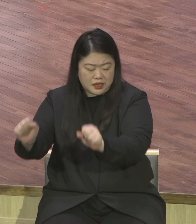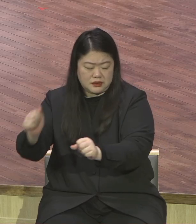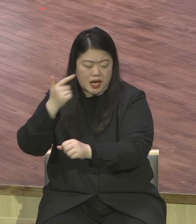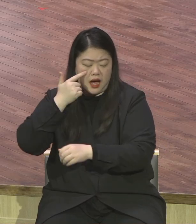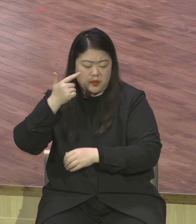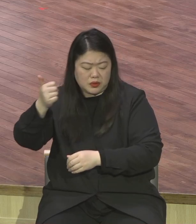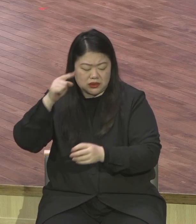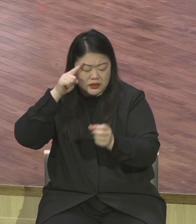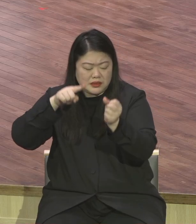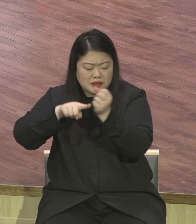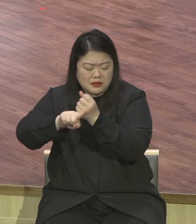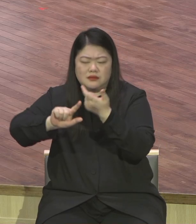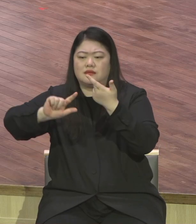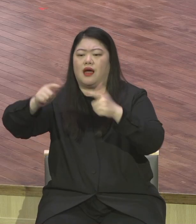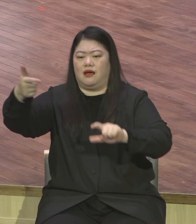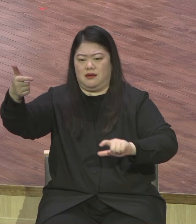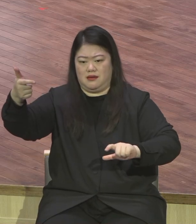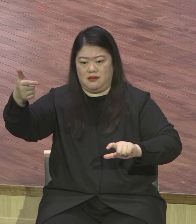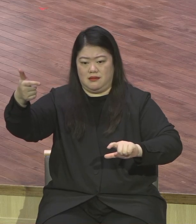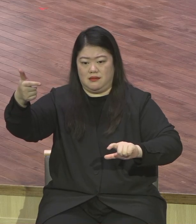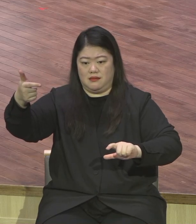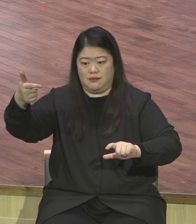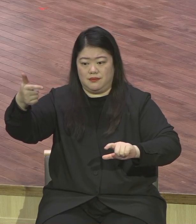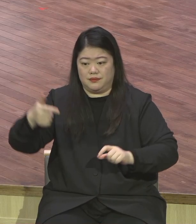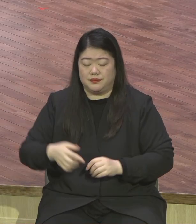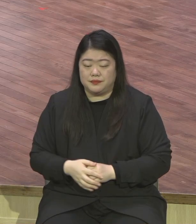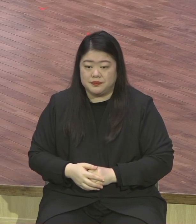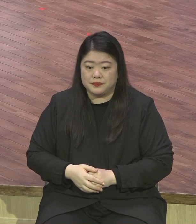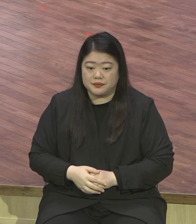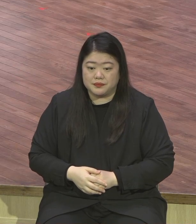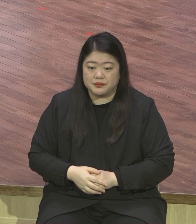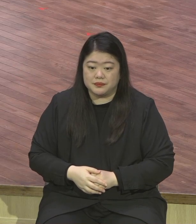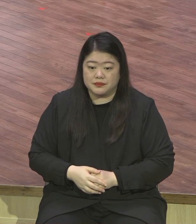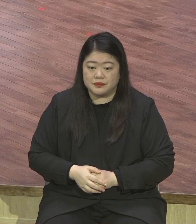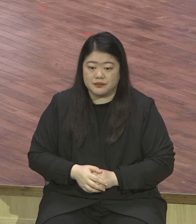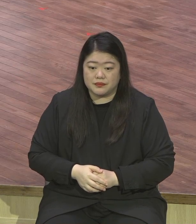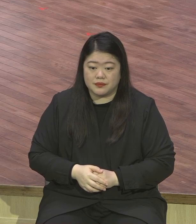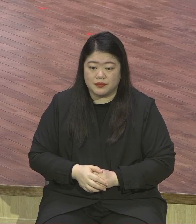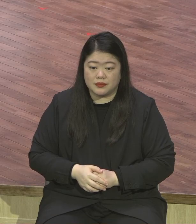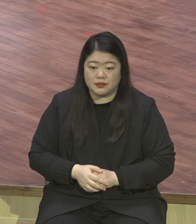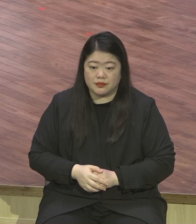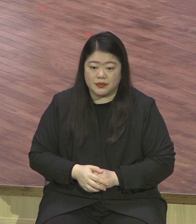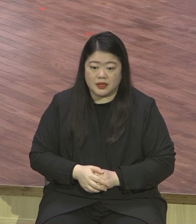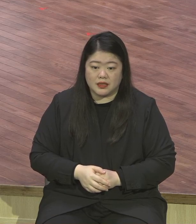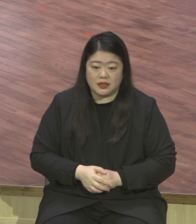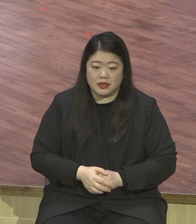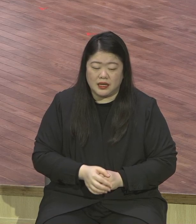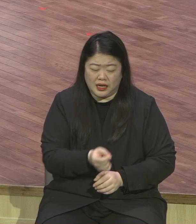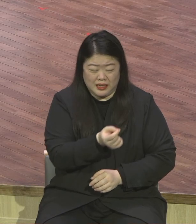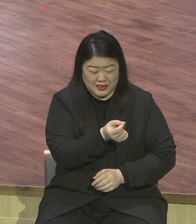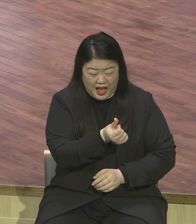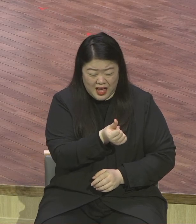아니니라 이 작은 자 중 하나라도 잃는 것은 잃는 것은